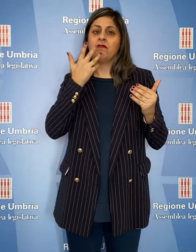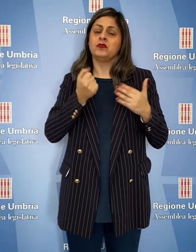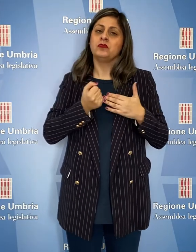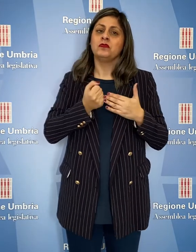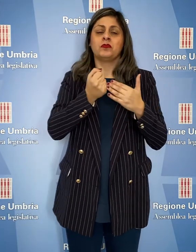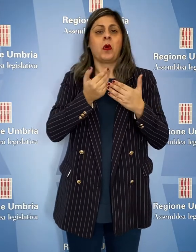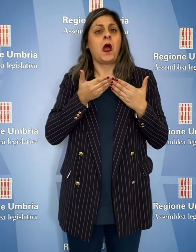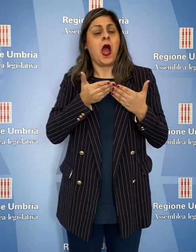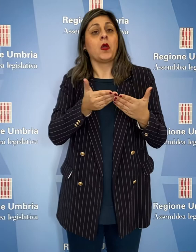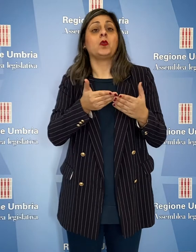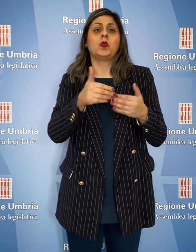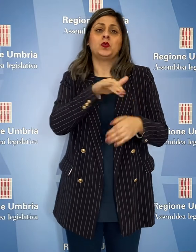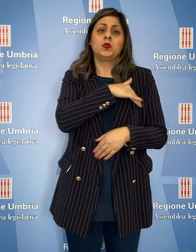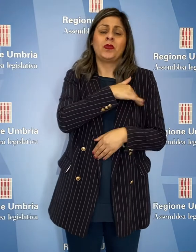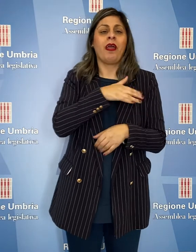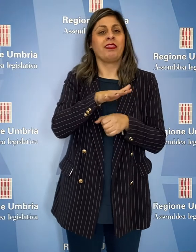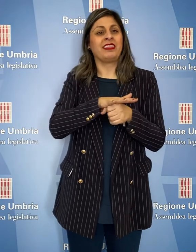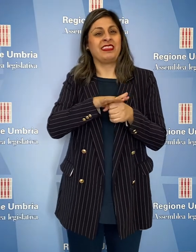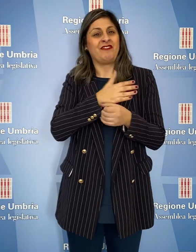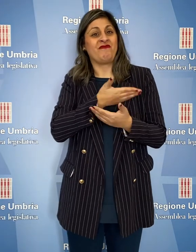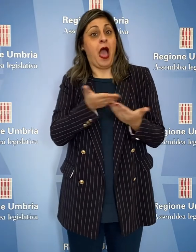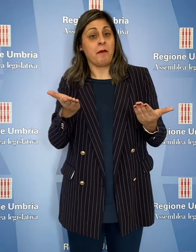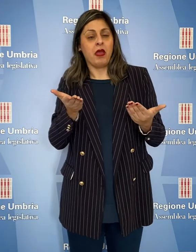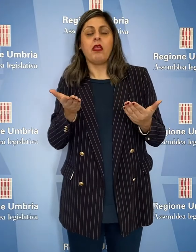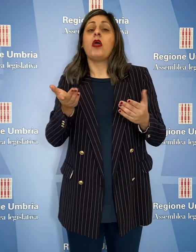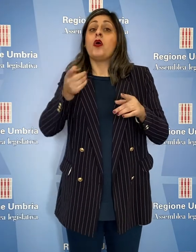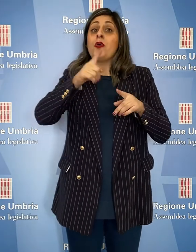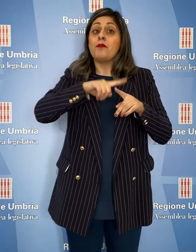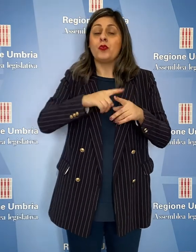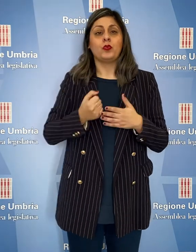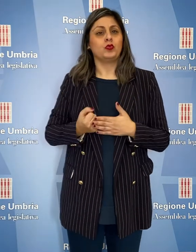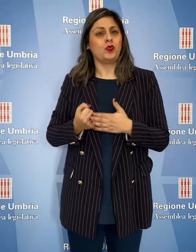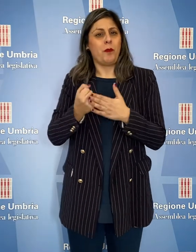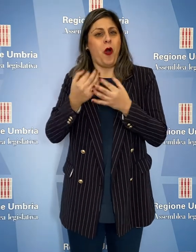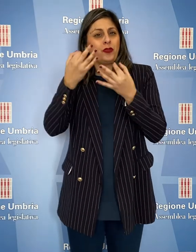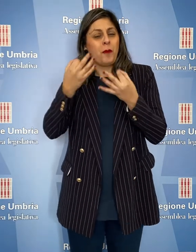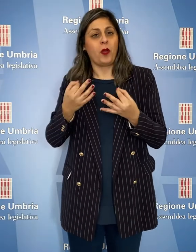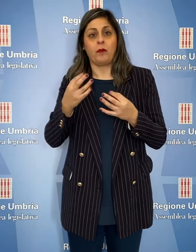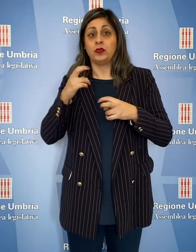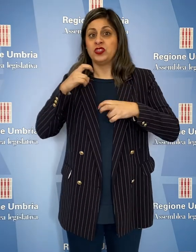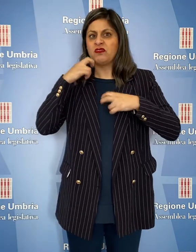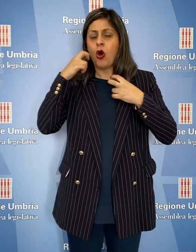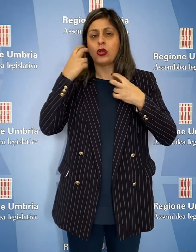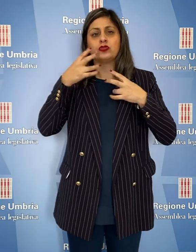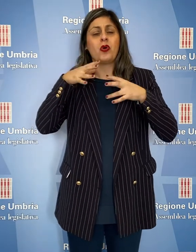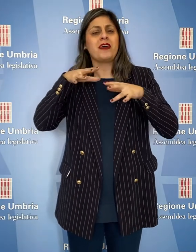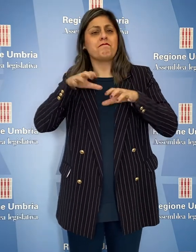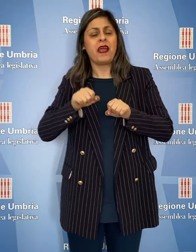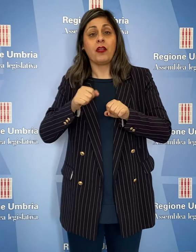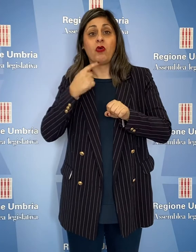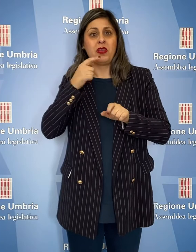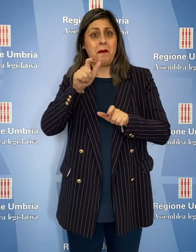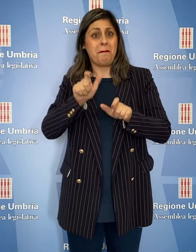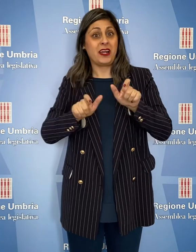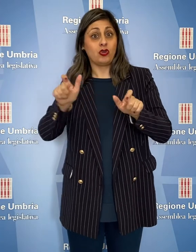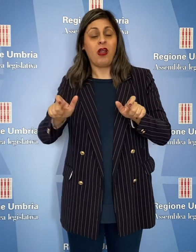linea per aiutare gli studenti e le loro famiglie, così come per sostenere gli sforzi e l'impegno del